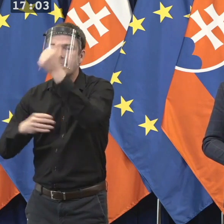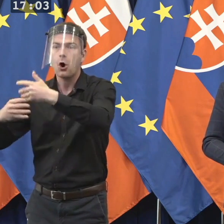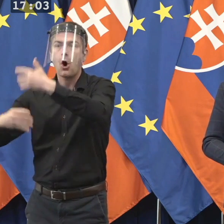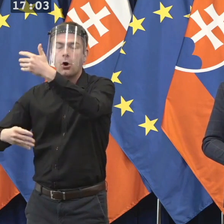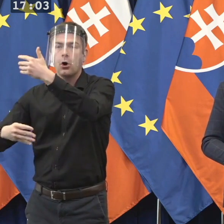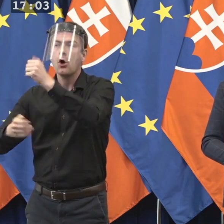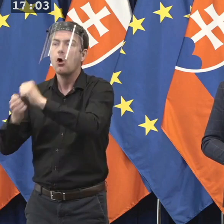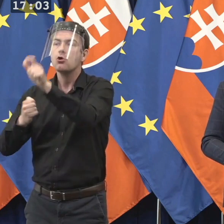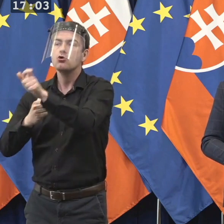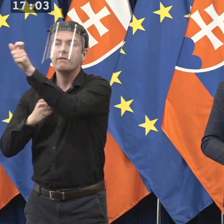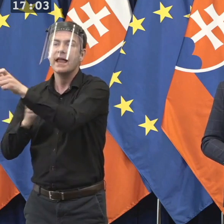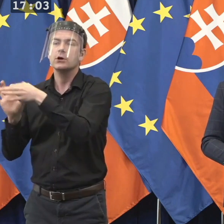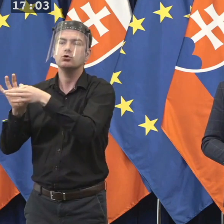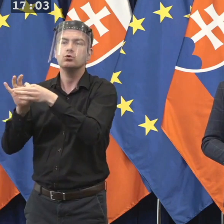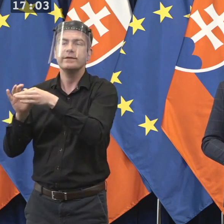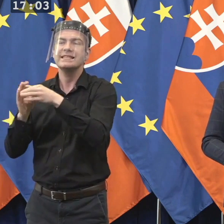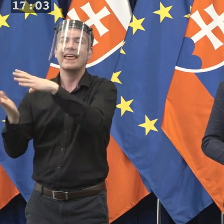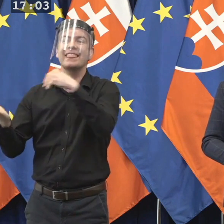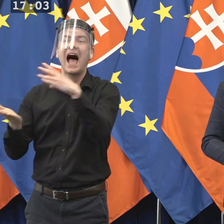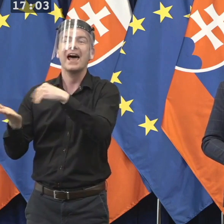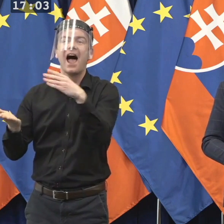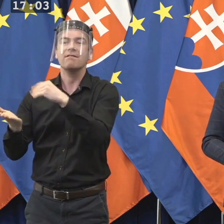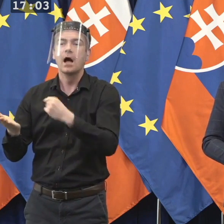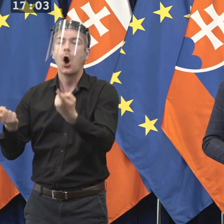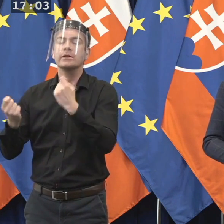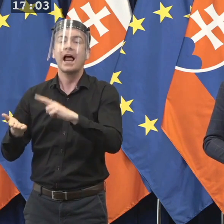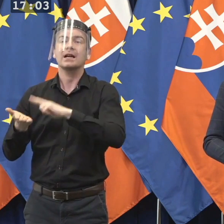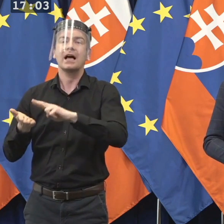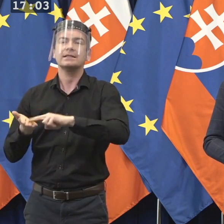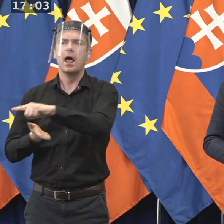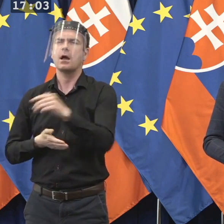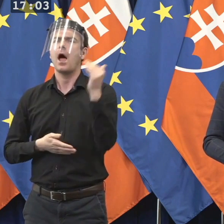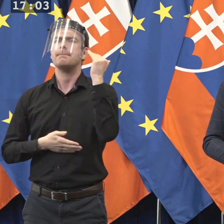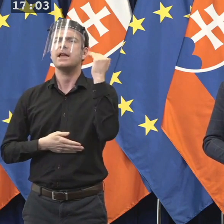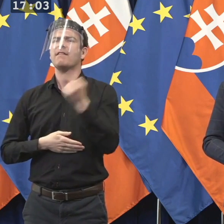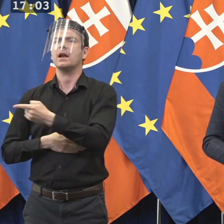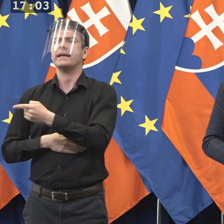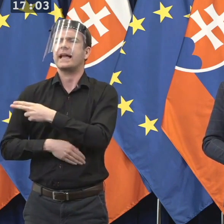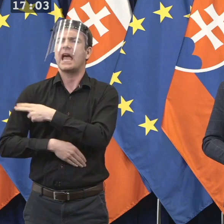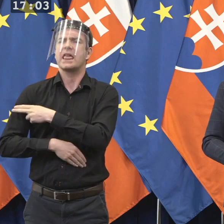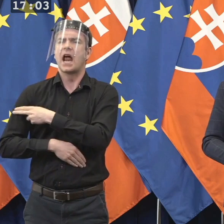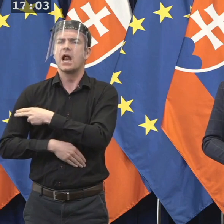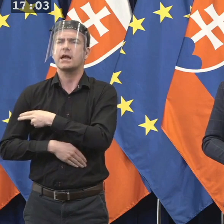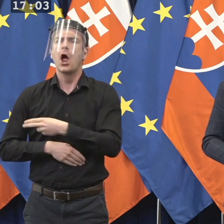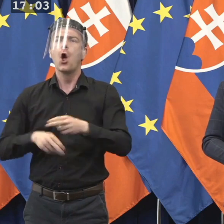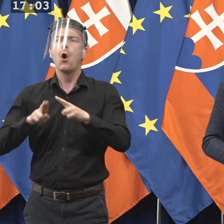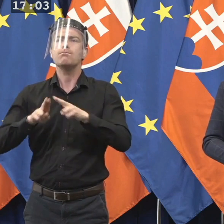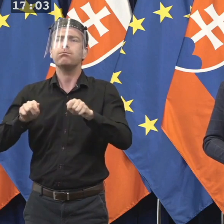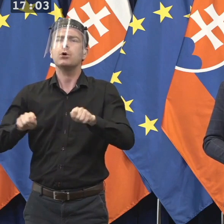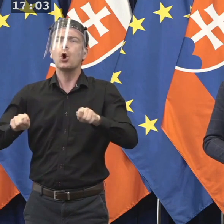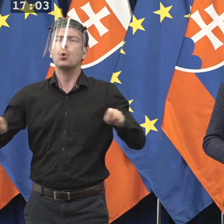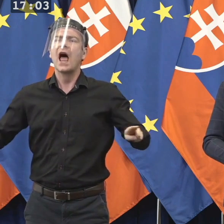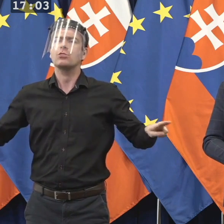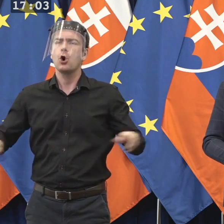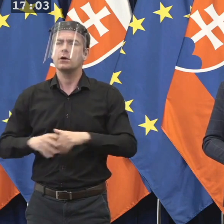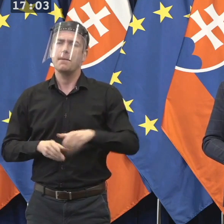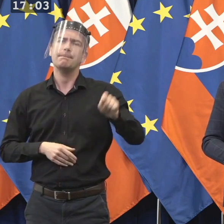nahrávkou z kancelárie bývalého generálneho prokurátora Trnku, na ktorej bol